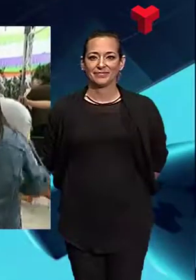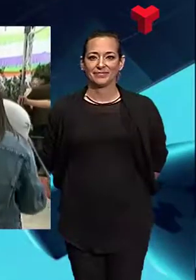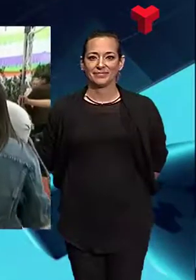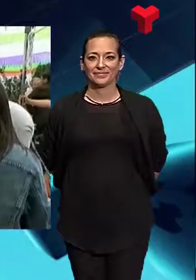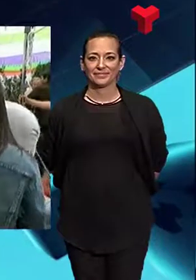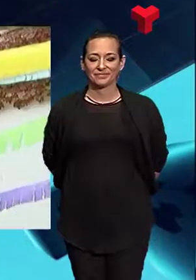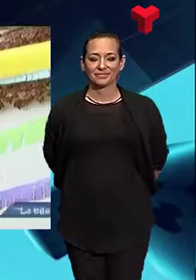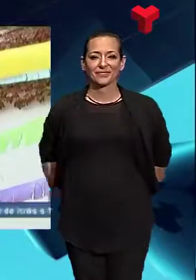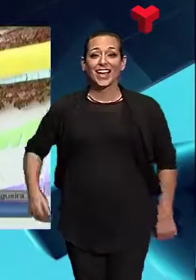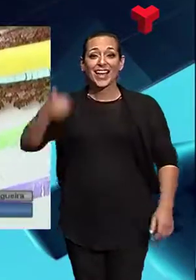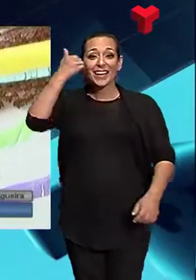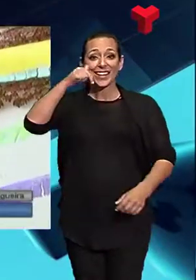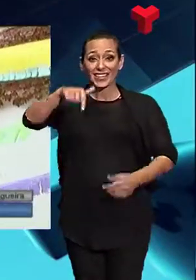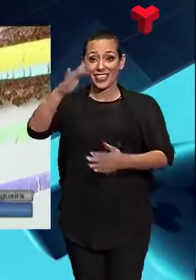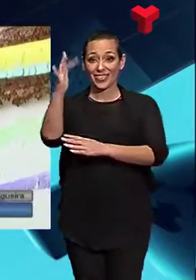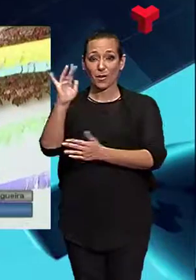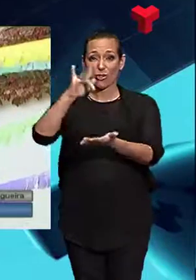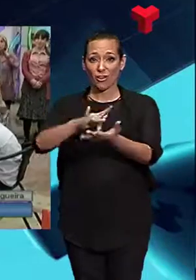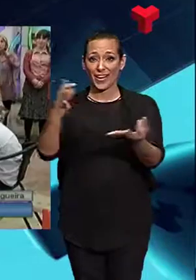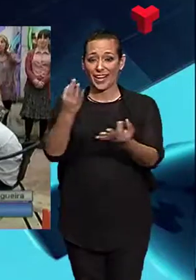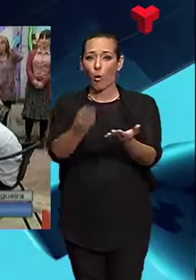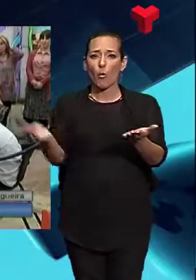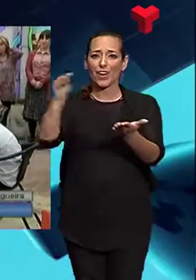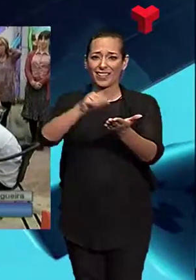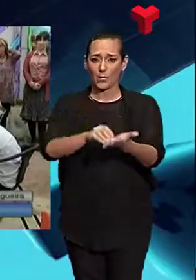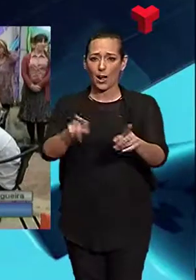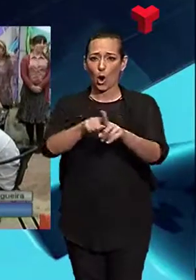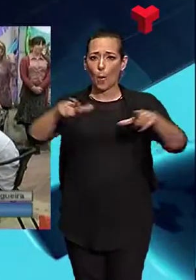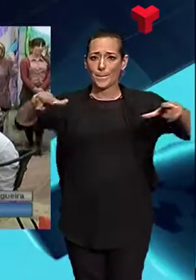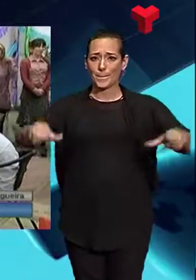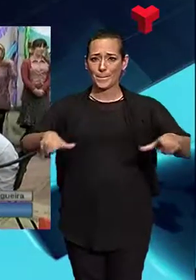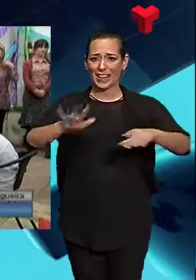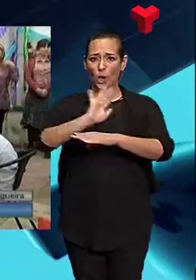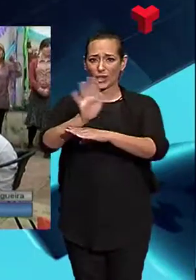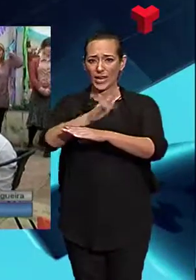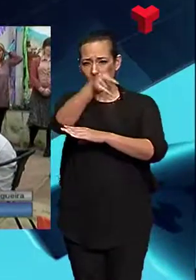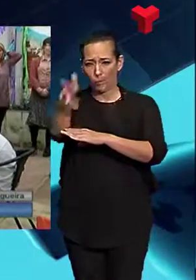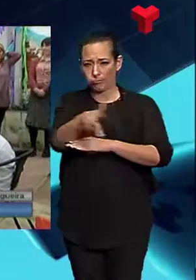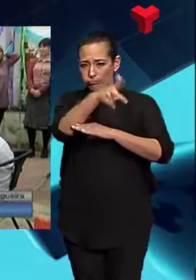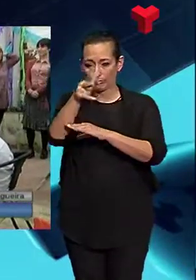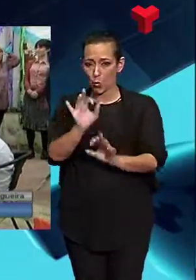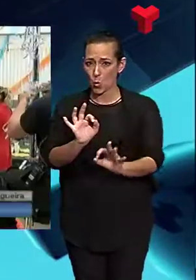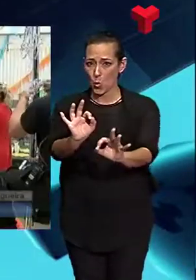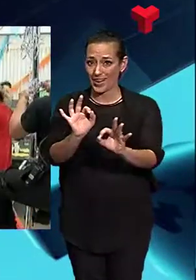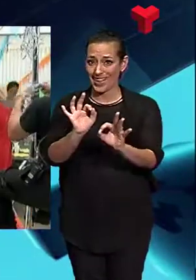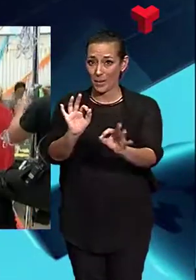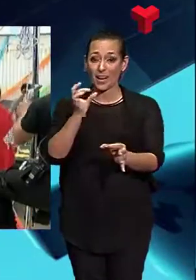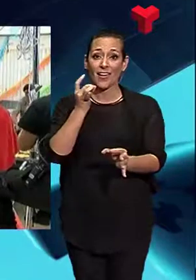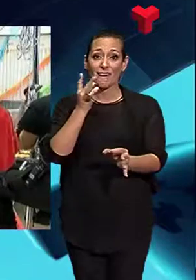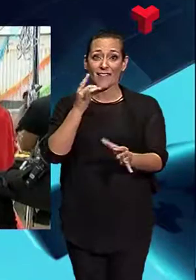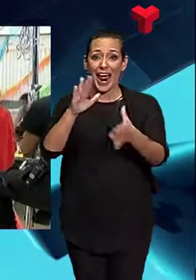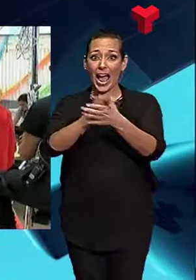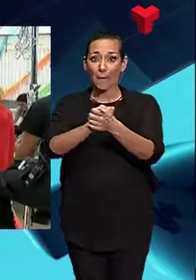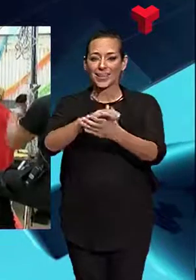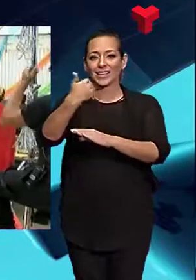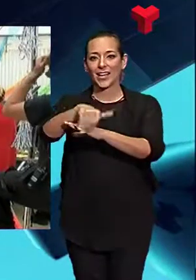Terrassa ha estat aquest divendres una altra vegada a un plató de cinema, concretament al bar de la Societat Coral Els Amics del carrer Pantà,